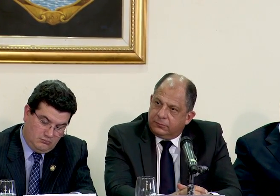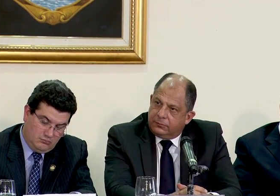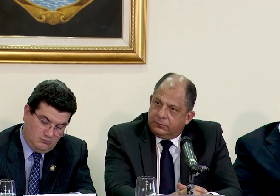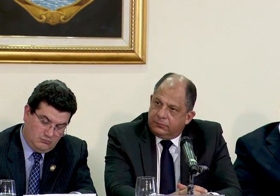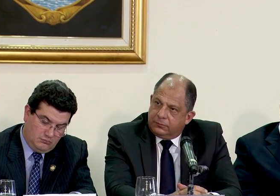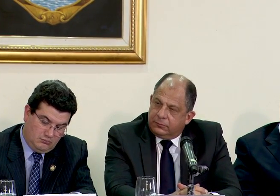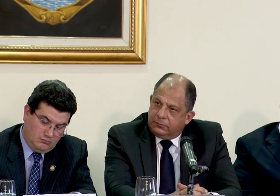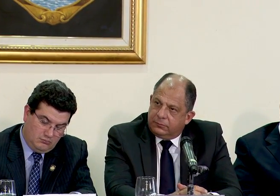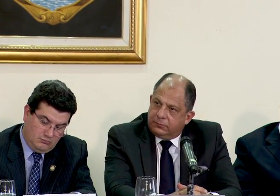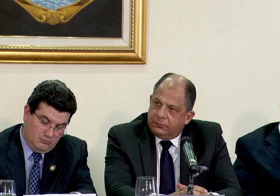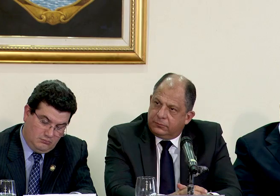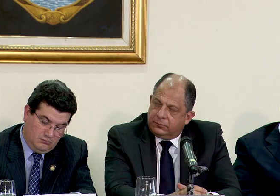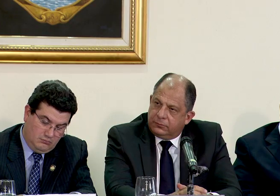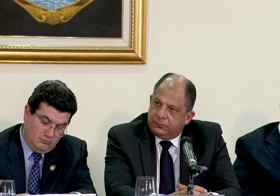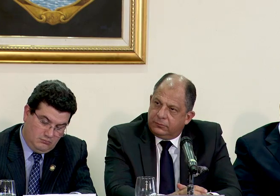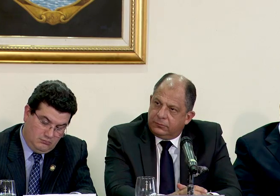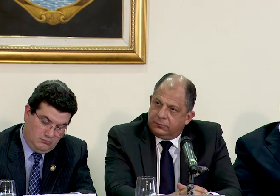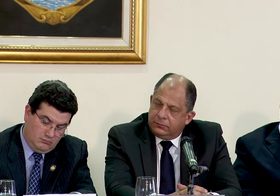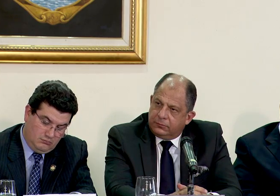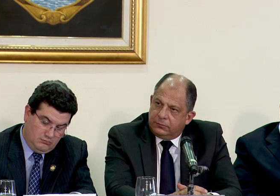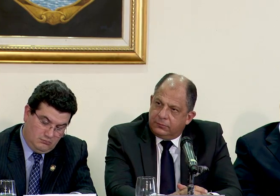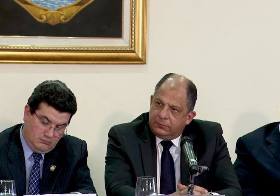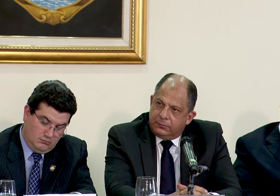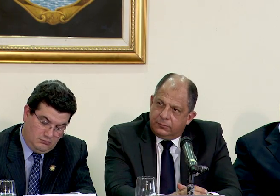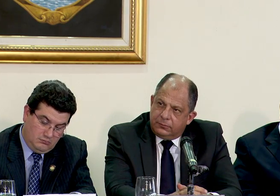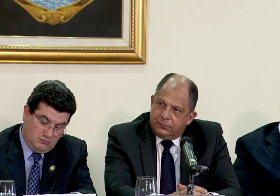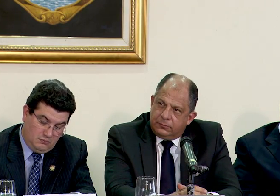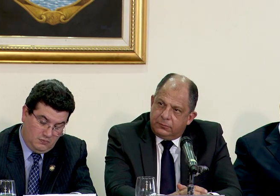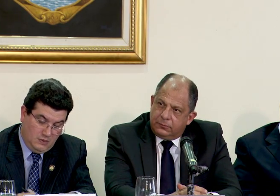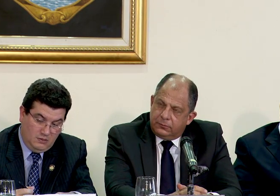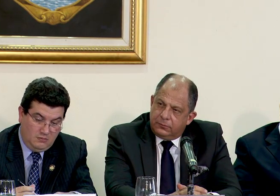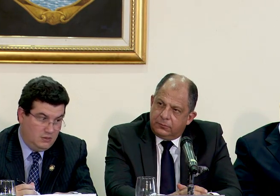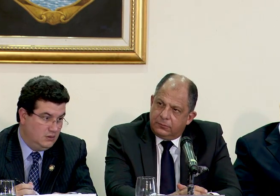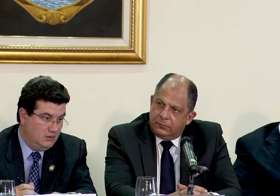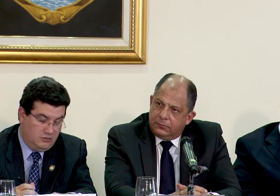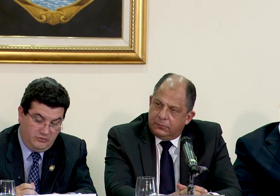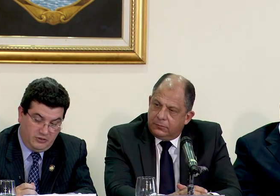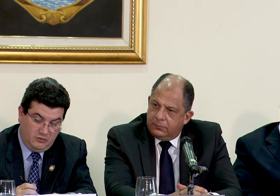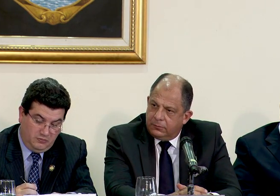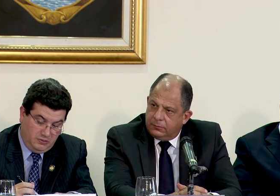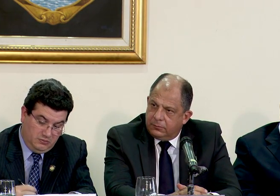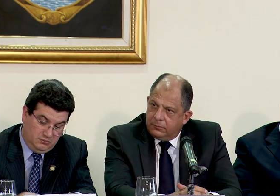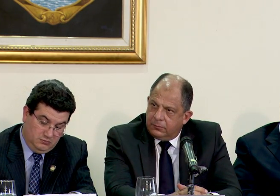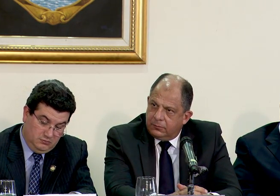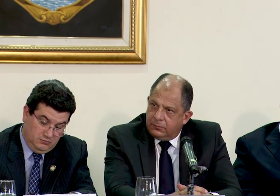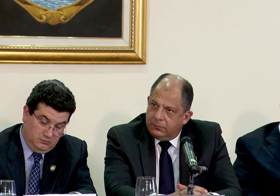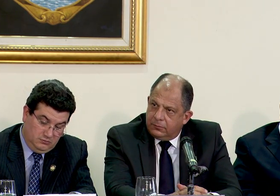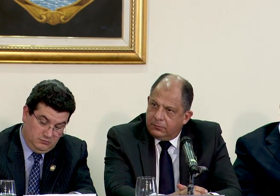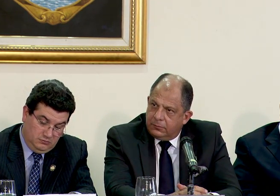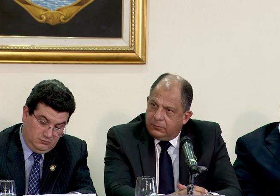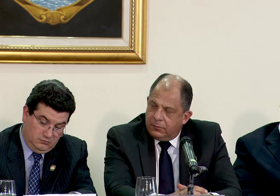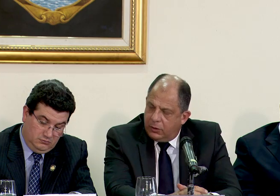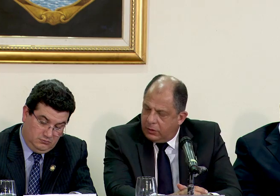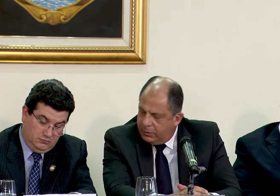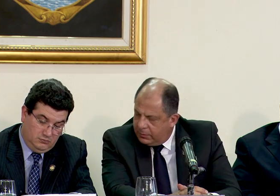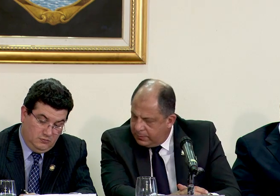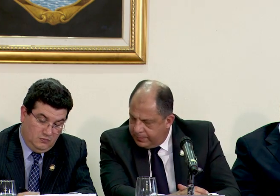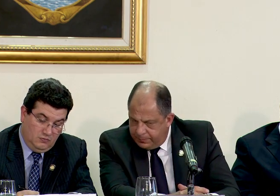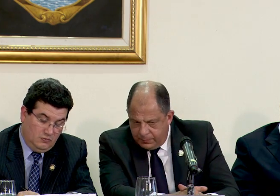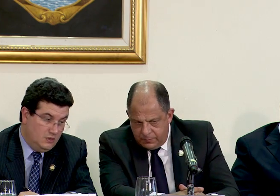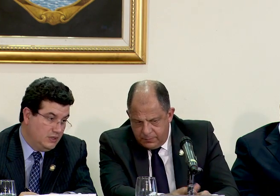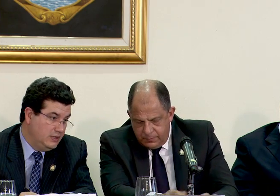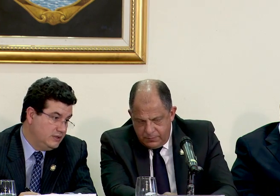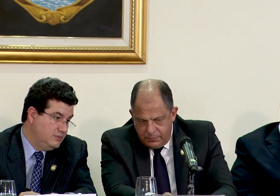privadas en su gran mayoría de transportes y de constructoras no considero injusto que los ticos estemos